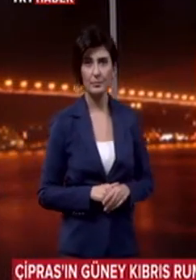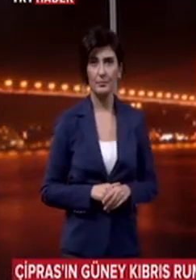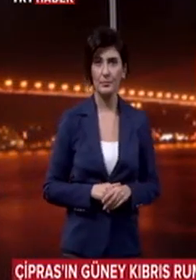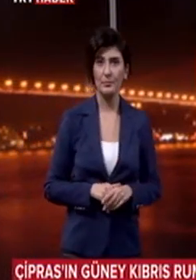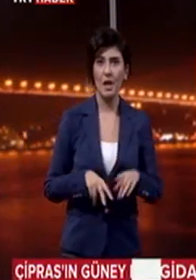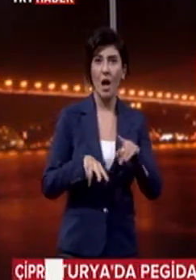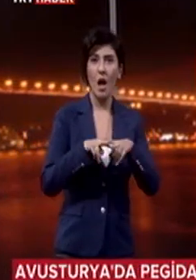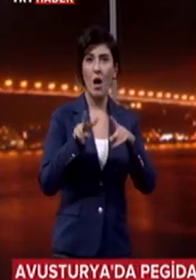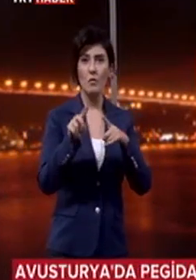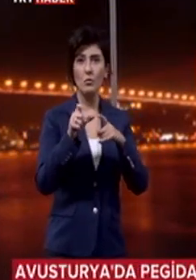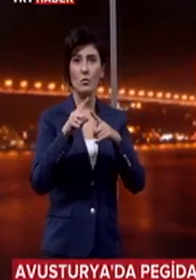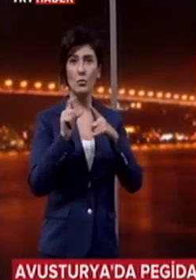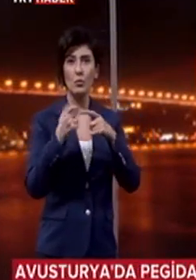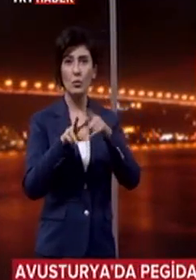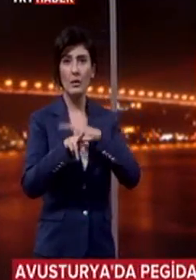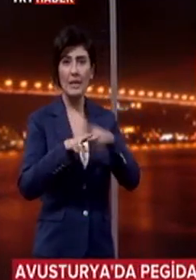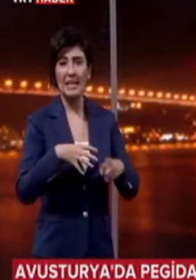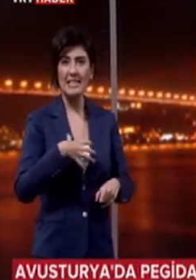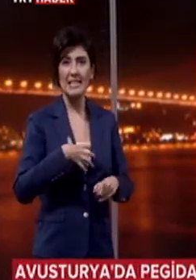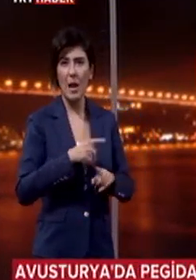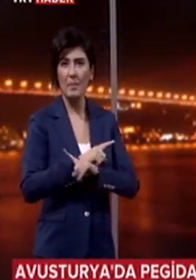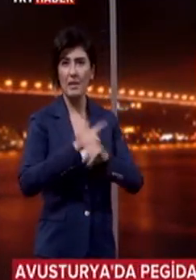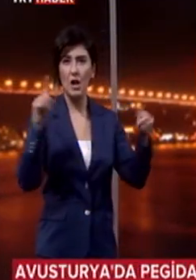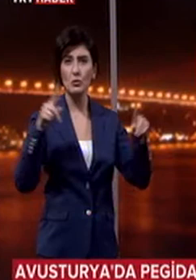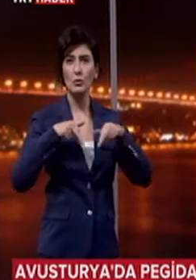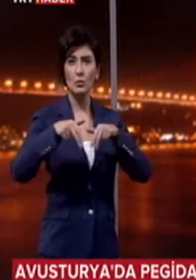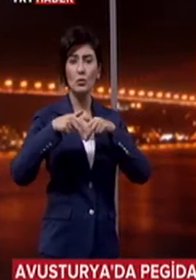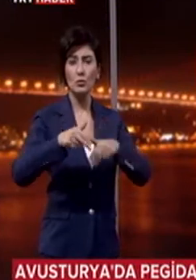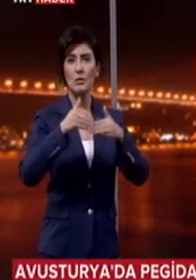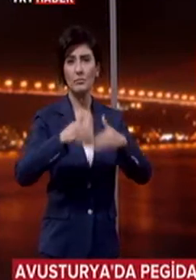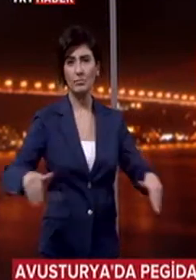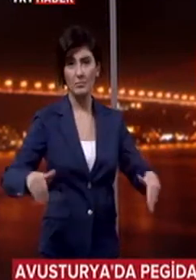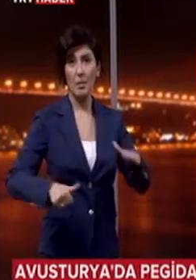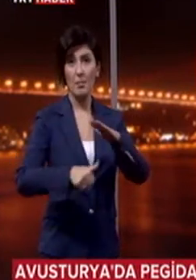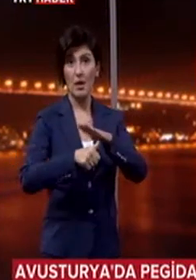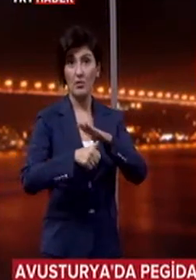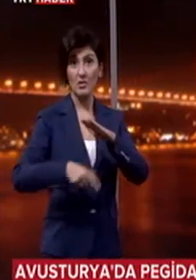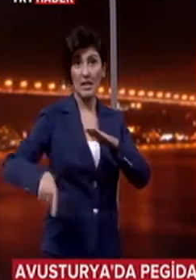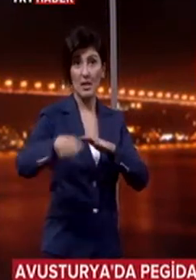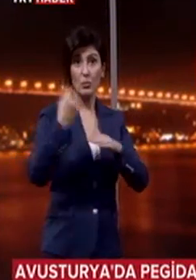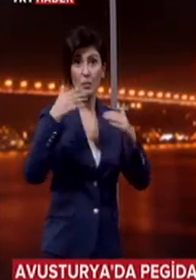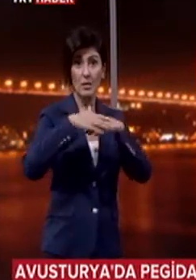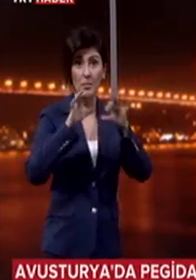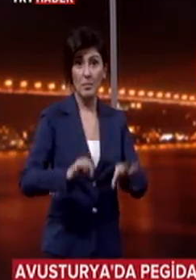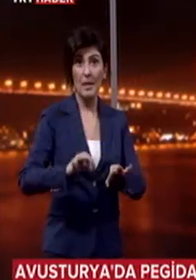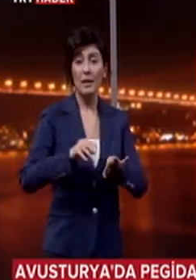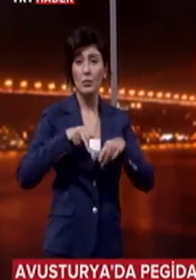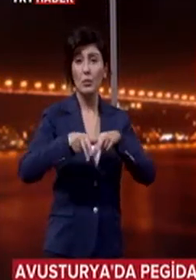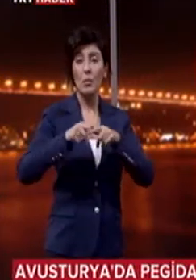Bu sürede İslam karşıtı yürüyüşe geçit yok. Başkent Viyana'da dün akşam yapılan Pegida yürüyüşüne protesto eden yaklaşık 10 bin kişi şehir